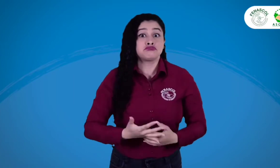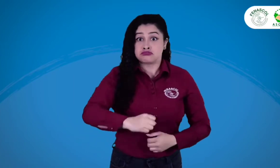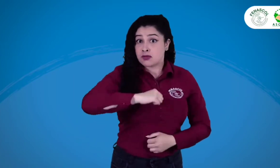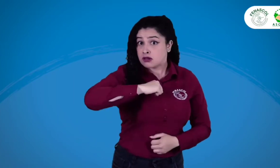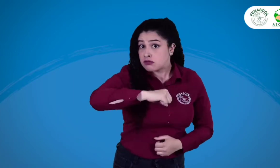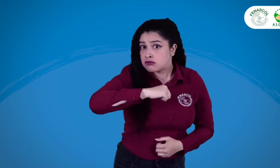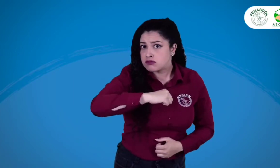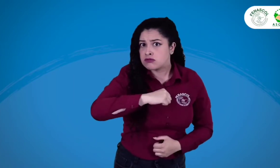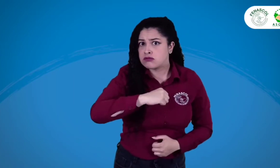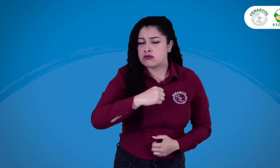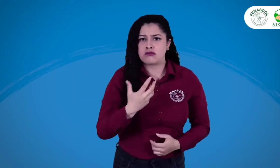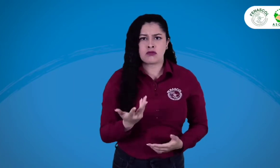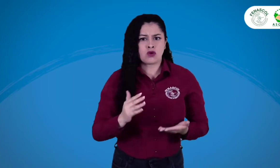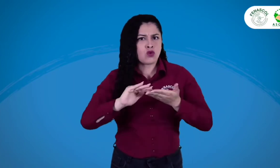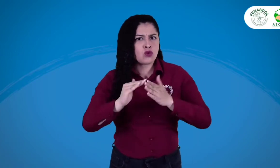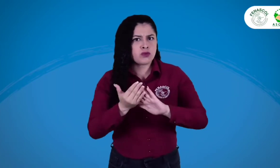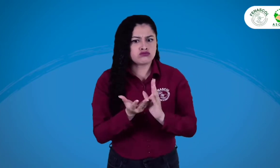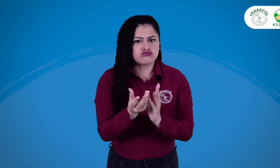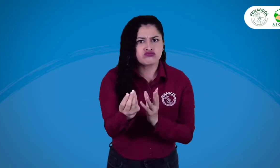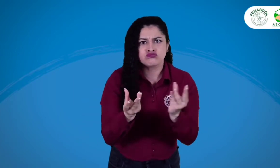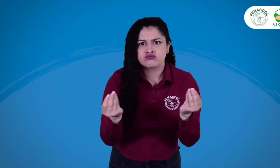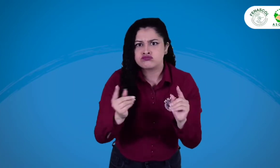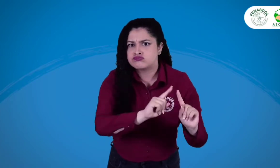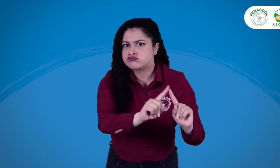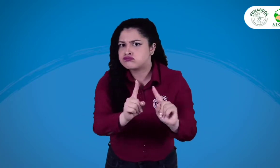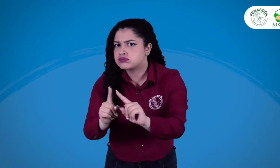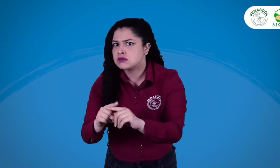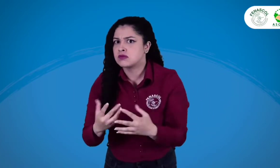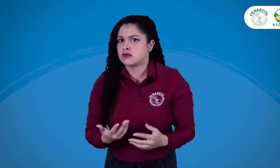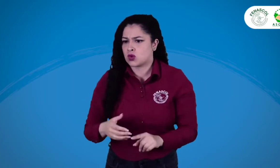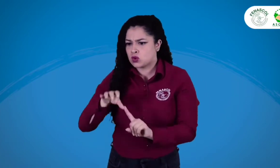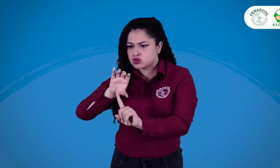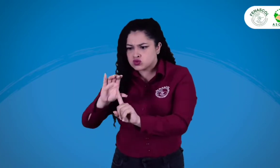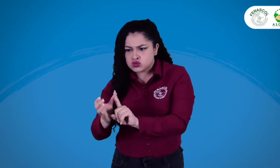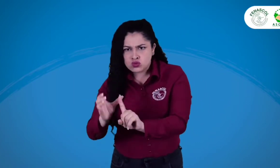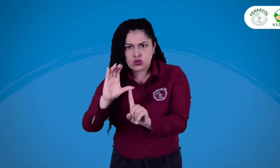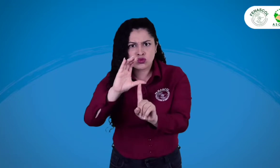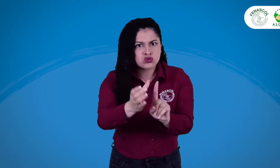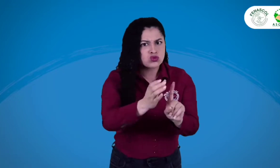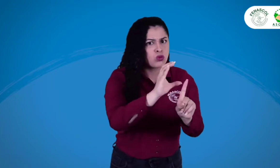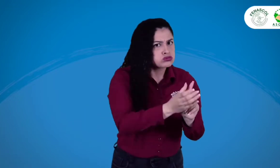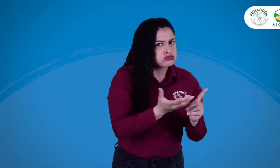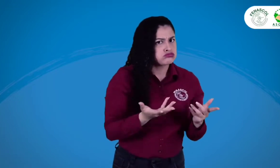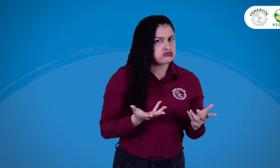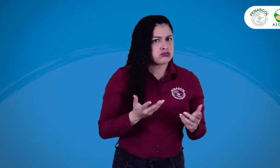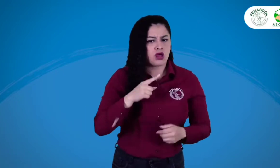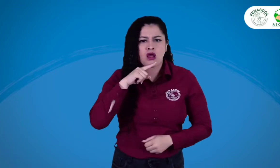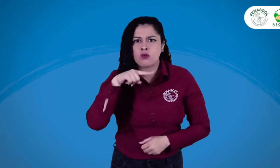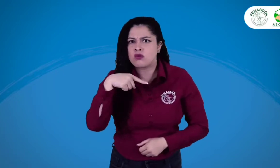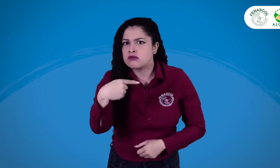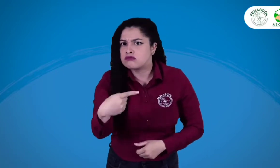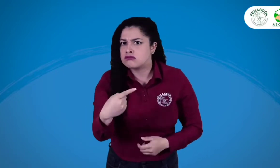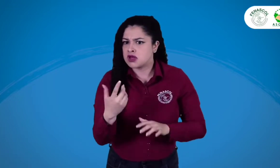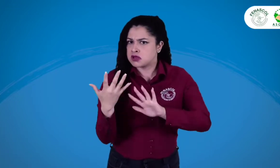sobre la situación de las personas sordas del país en aspectos como derechos, diferentes comunidades,